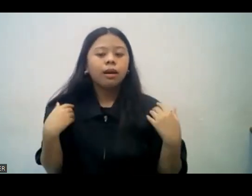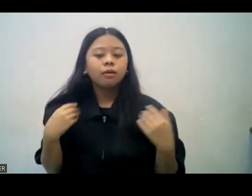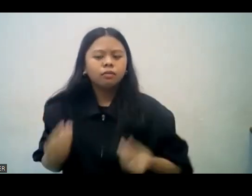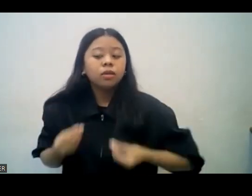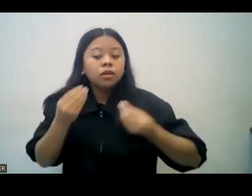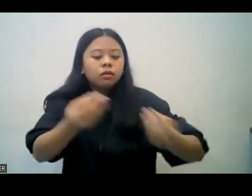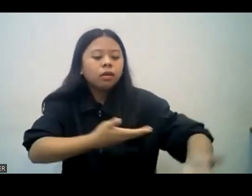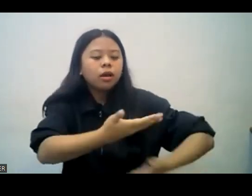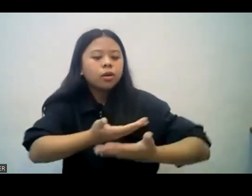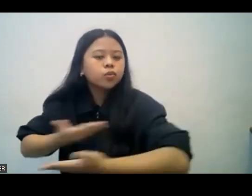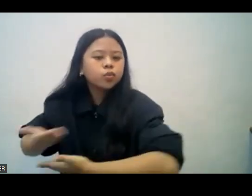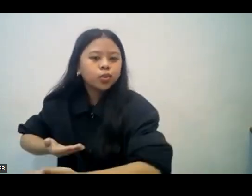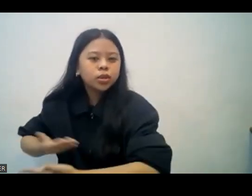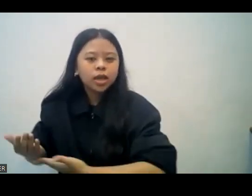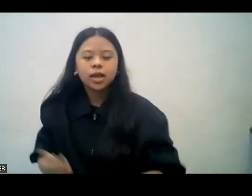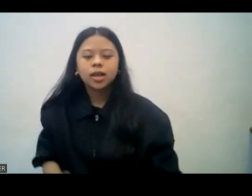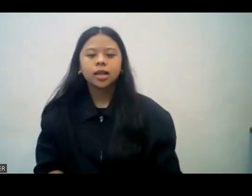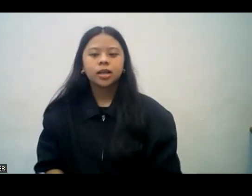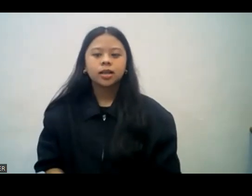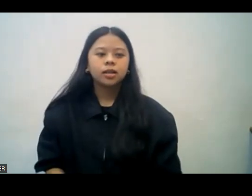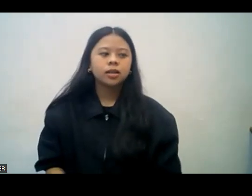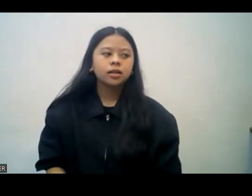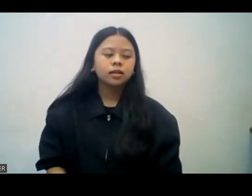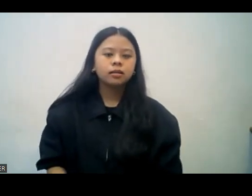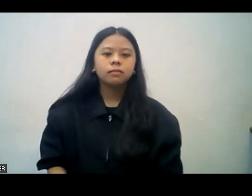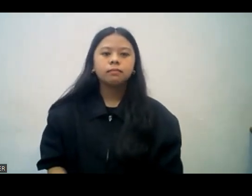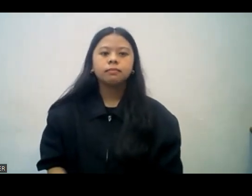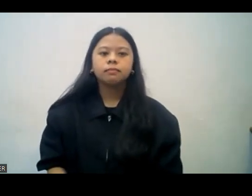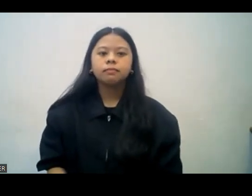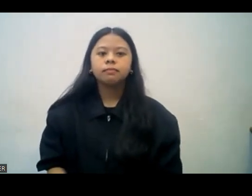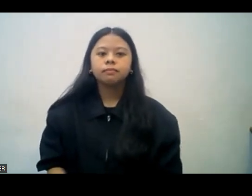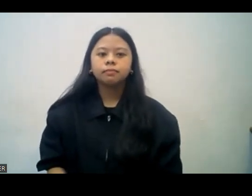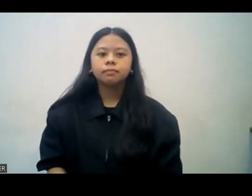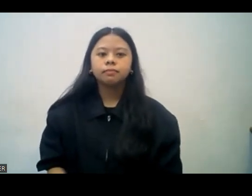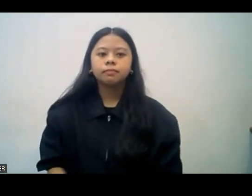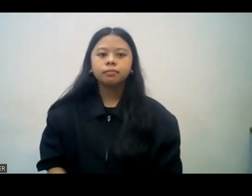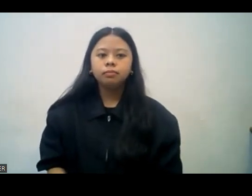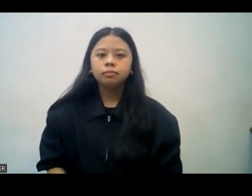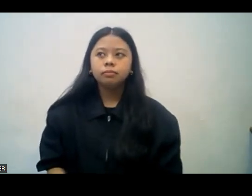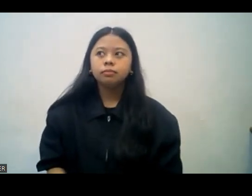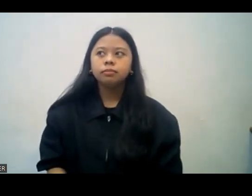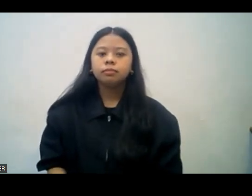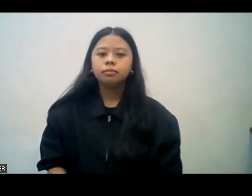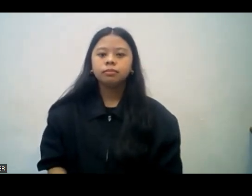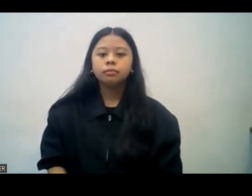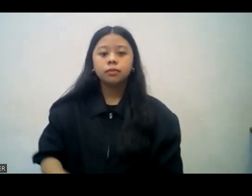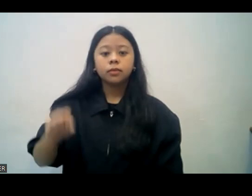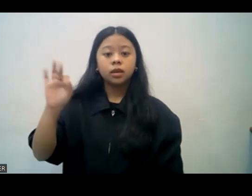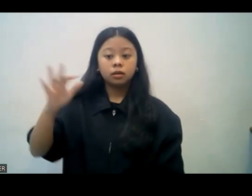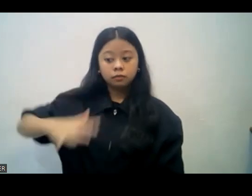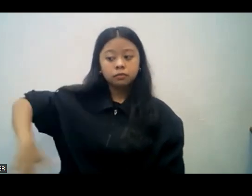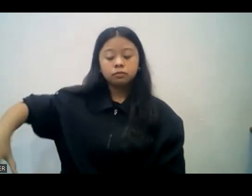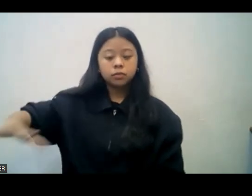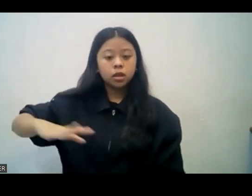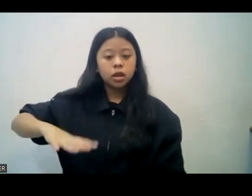ng payo. So somebody can accept this advice. These people can grow up so fast. Kaya kapag yung mga tao na ito na